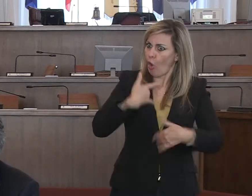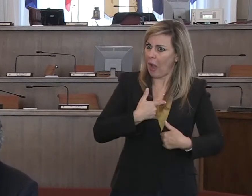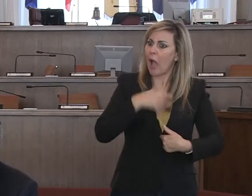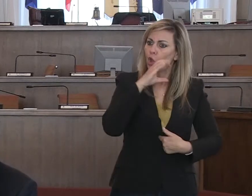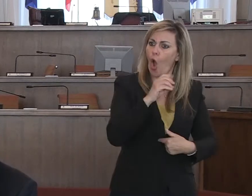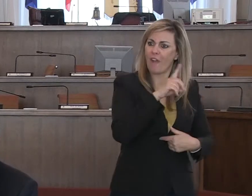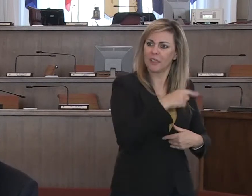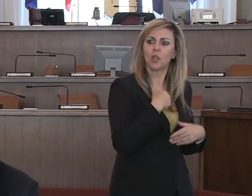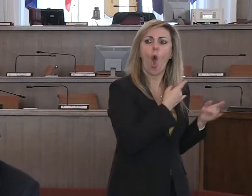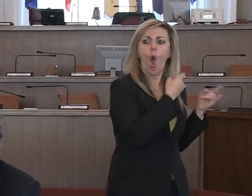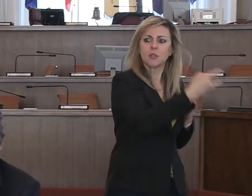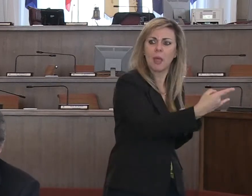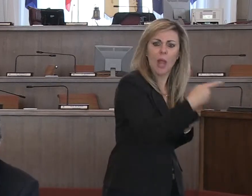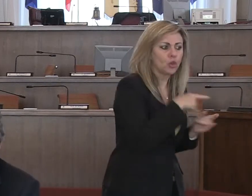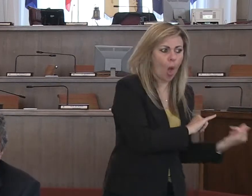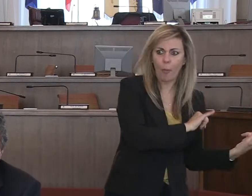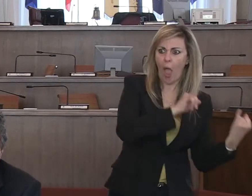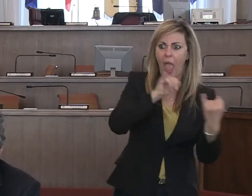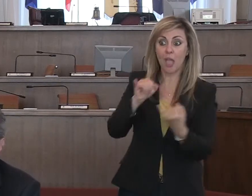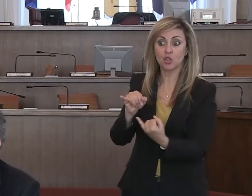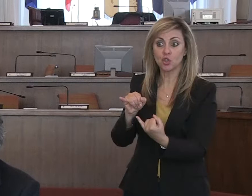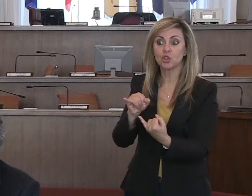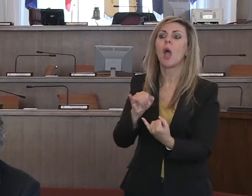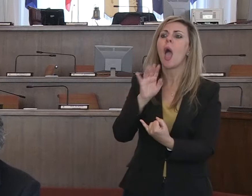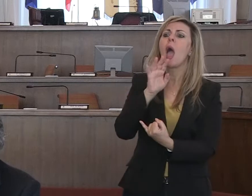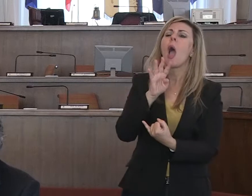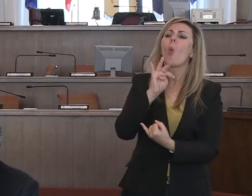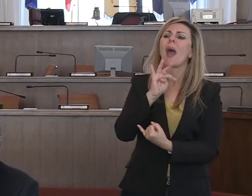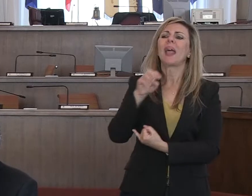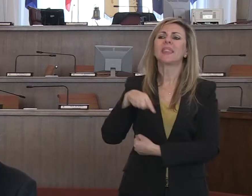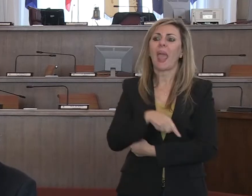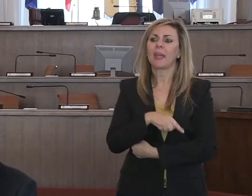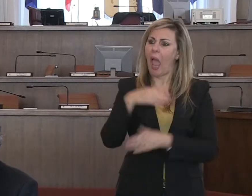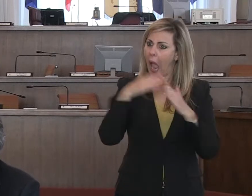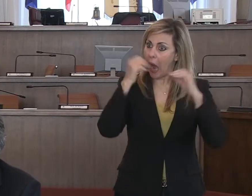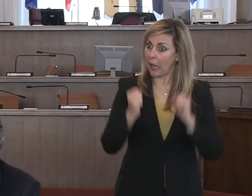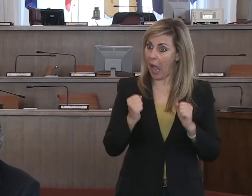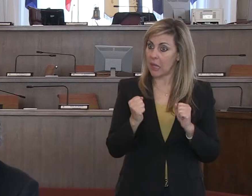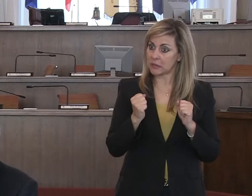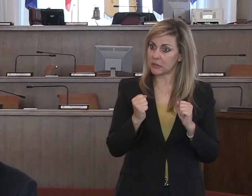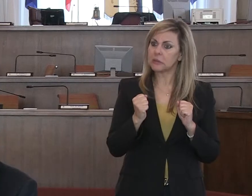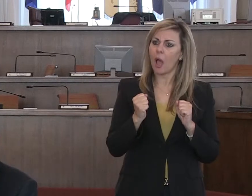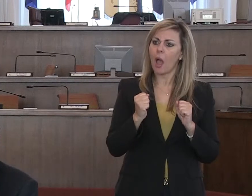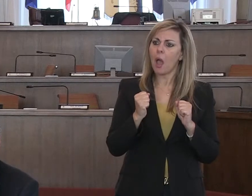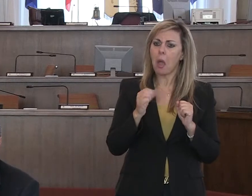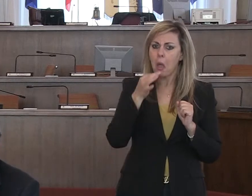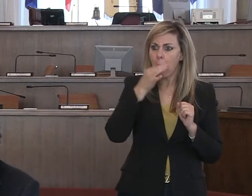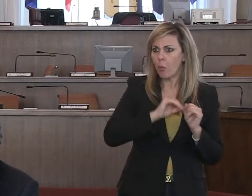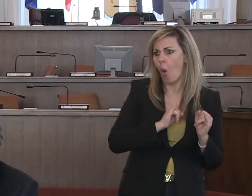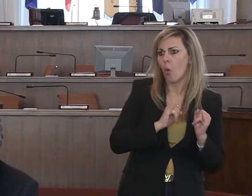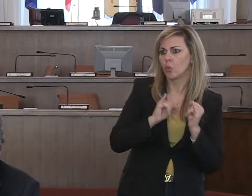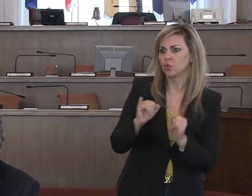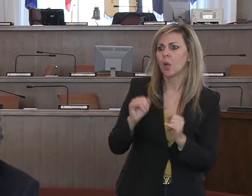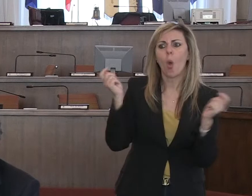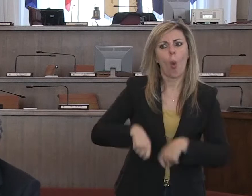ricoverato in ospedale o dopo aver finito la quarantena dentro casa o comunque di essere, viene